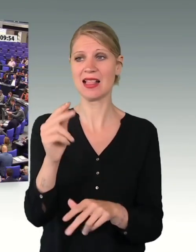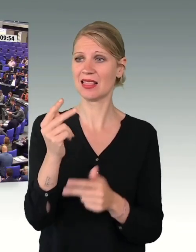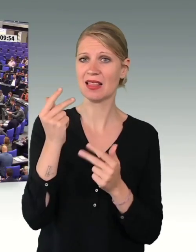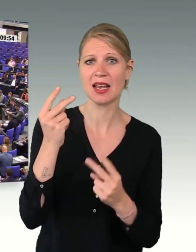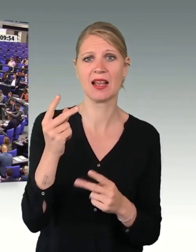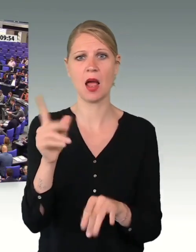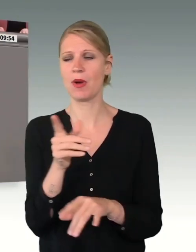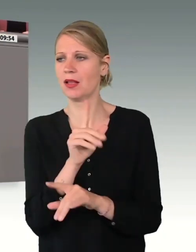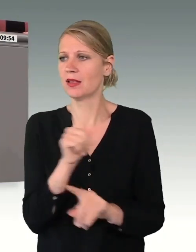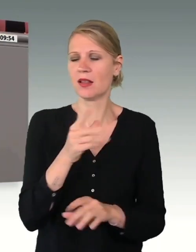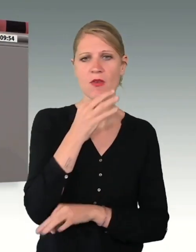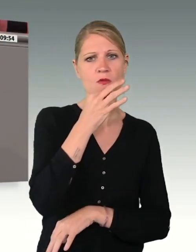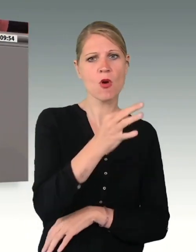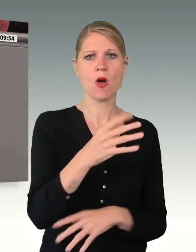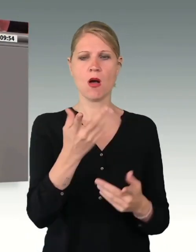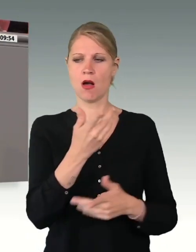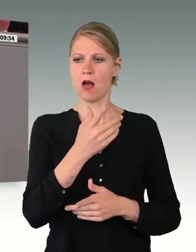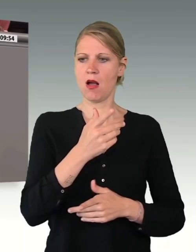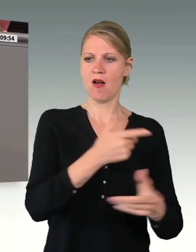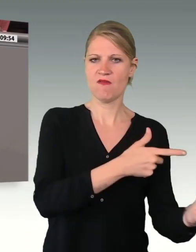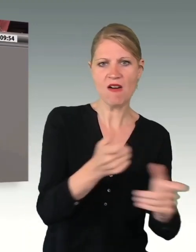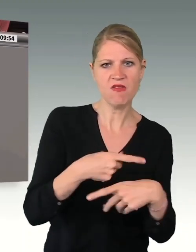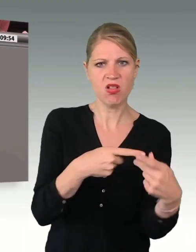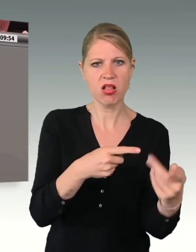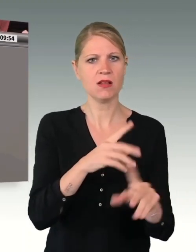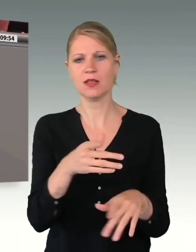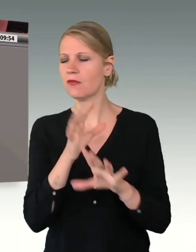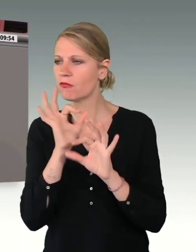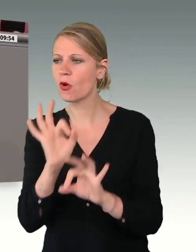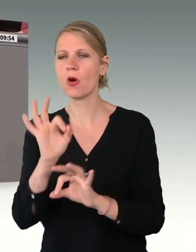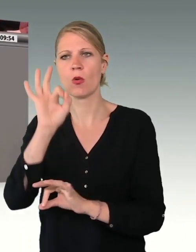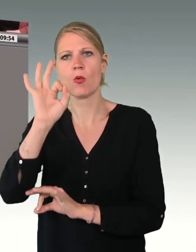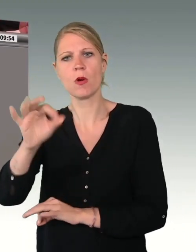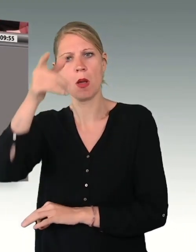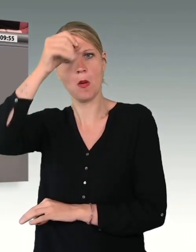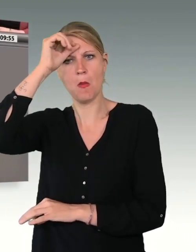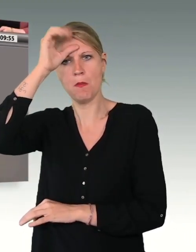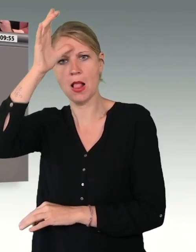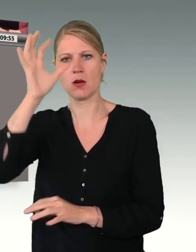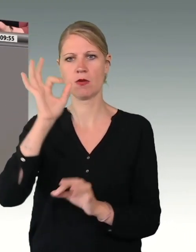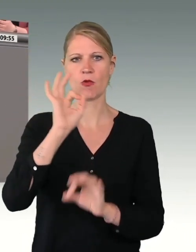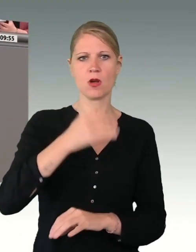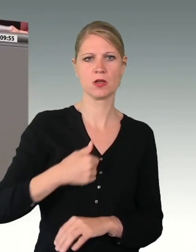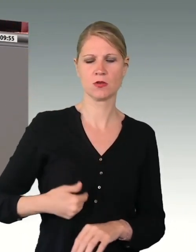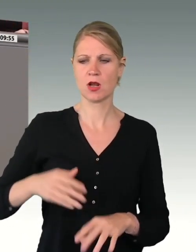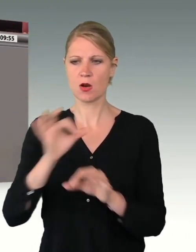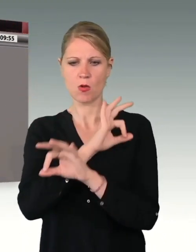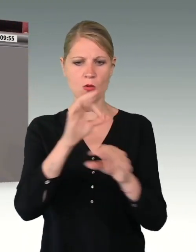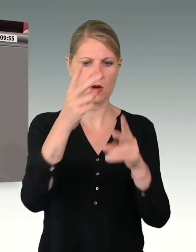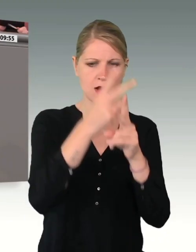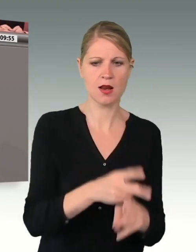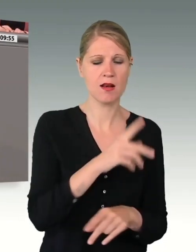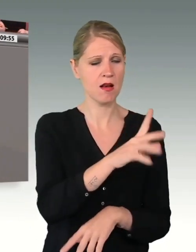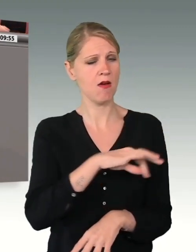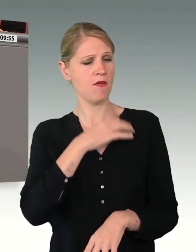besten Waffen. Und Frankreich zeigt ja, dass es geht. Frankreich hat ein ähnliches Militärbudget wie Deutschland,